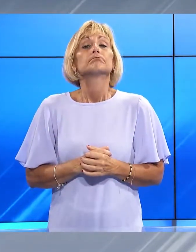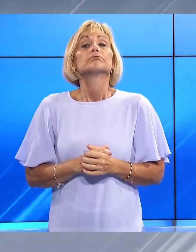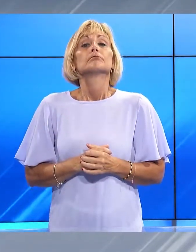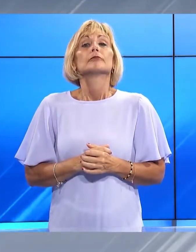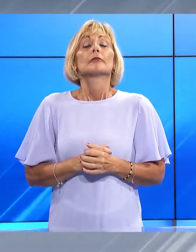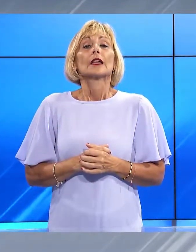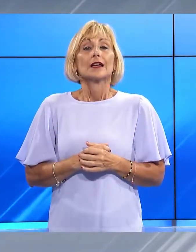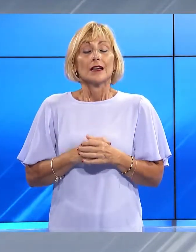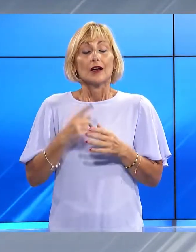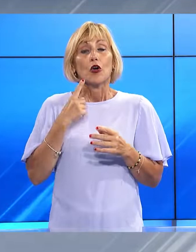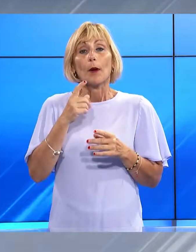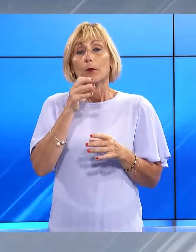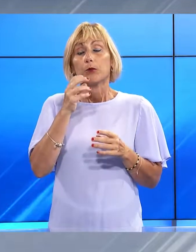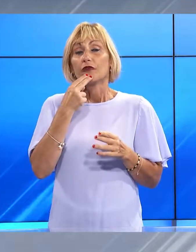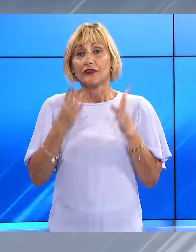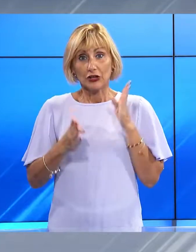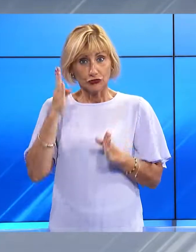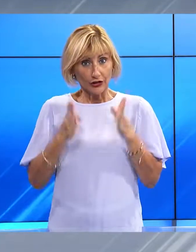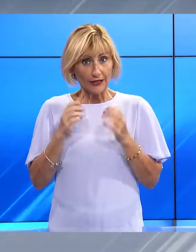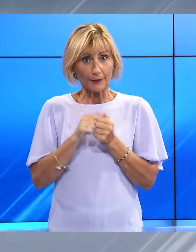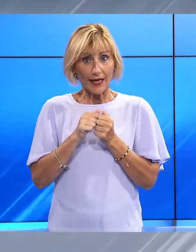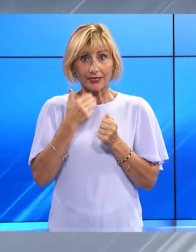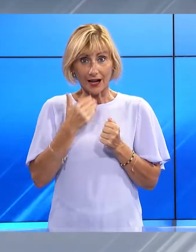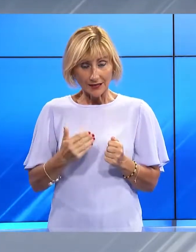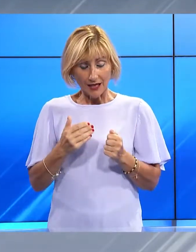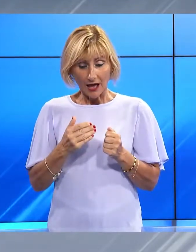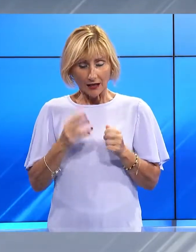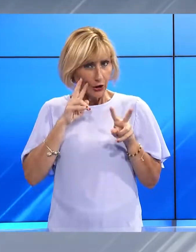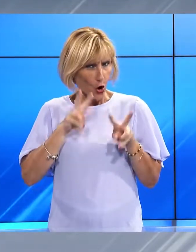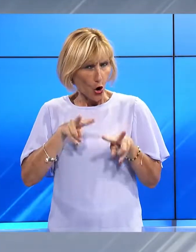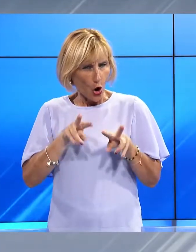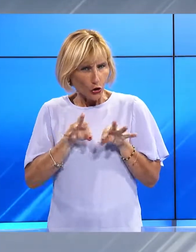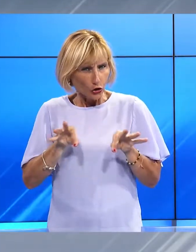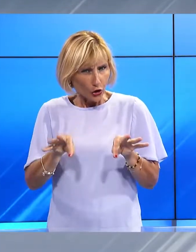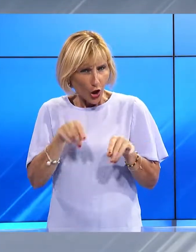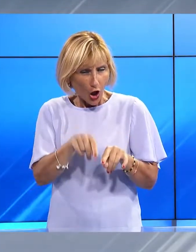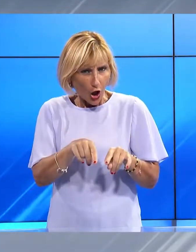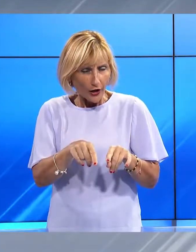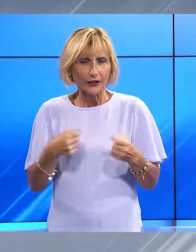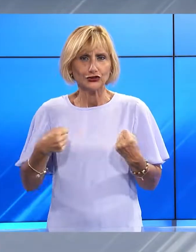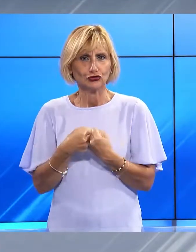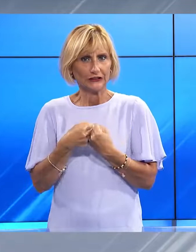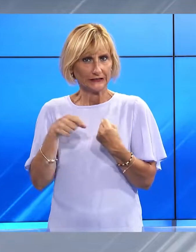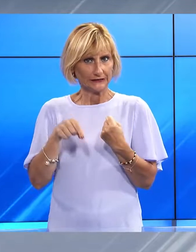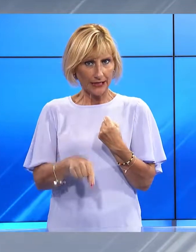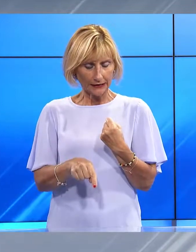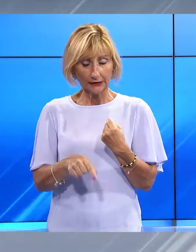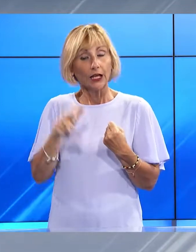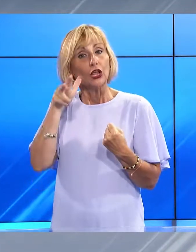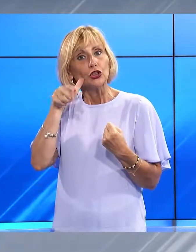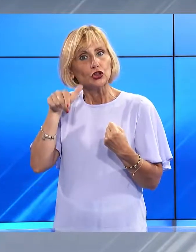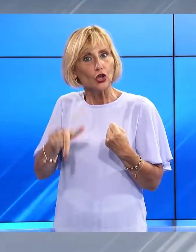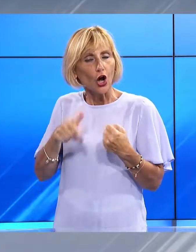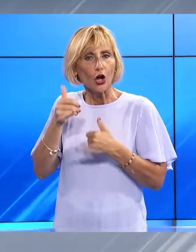compiuti dagli agenti della Polizia Municipale di Pietrasanta a chiarire la dinamica dell'incidente in cui ha perso la vita la 76enne